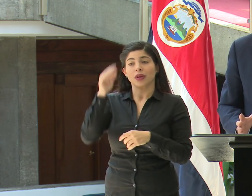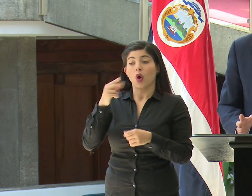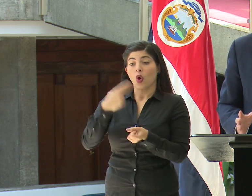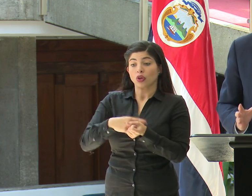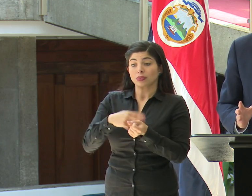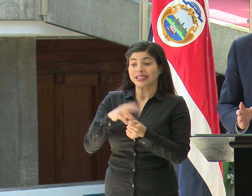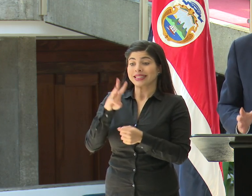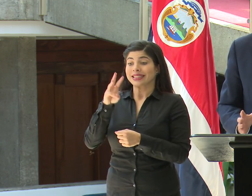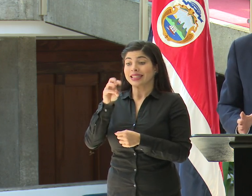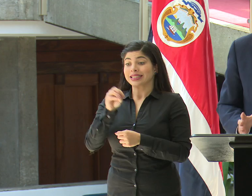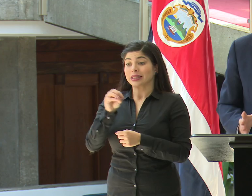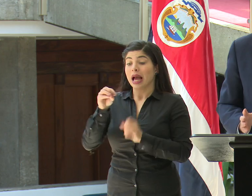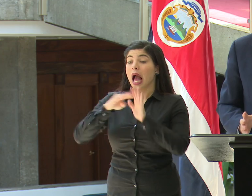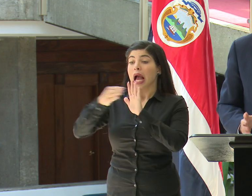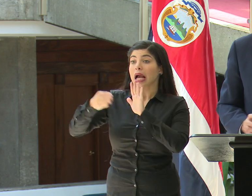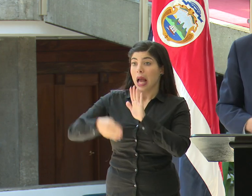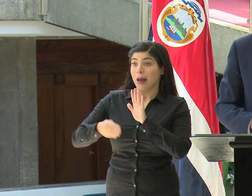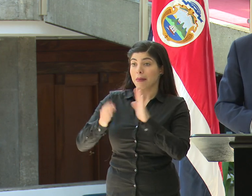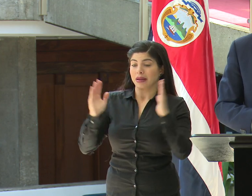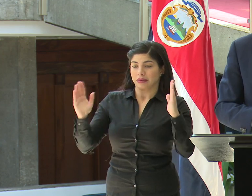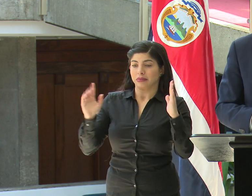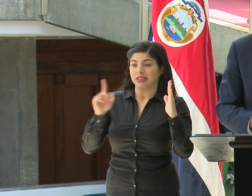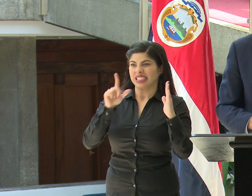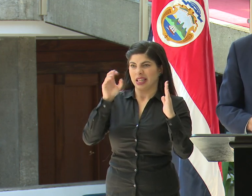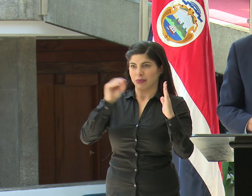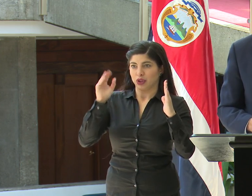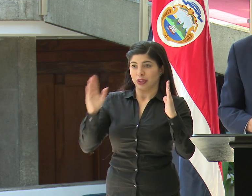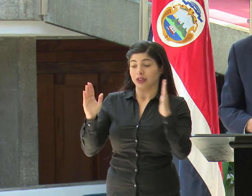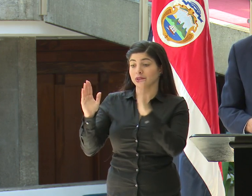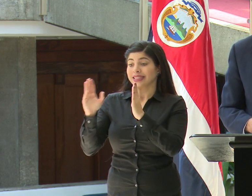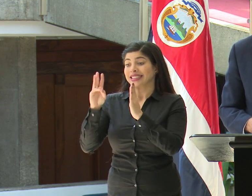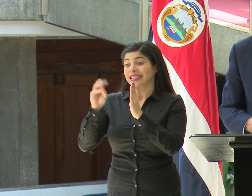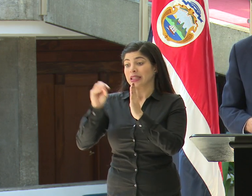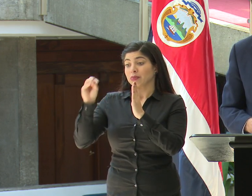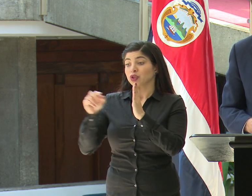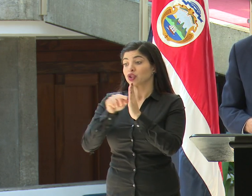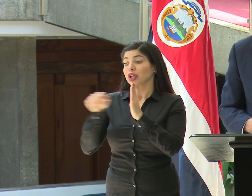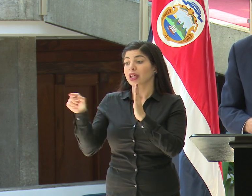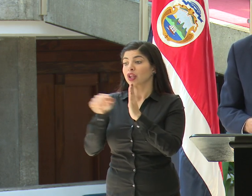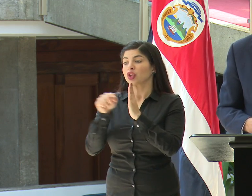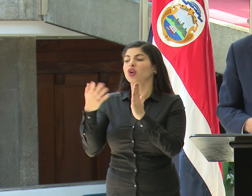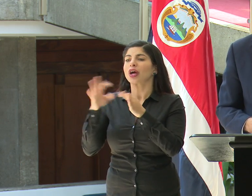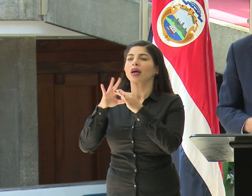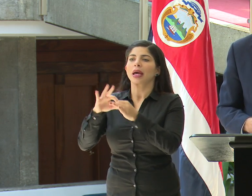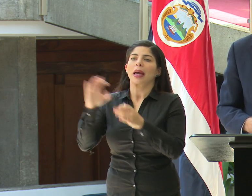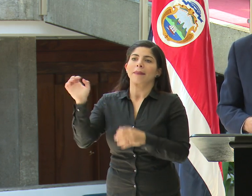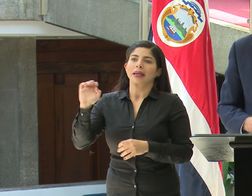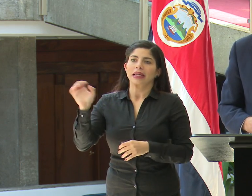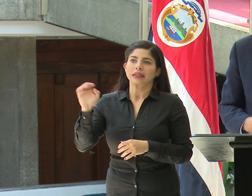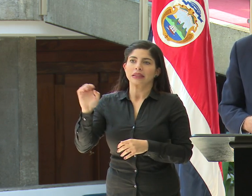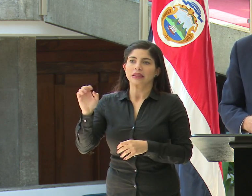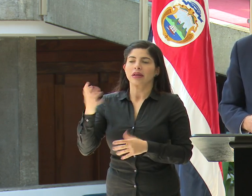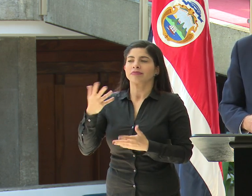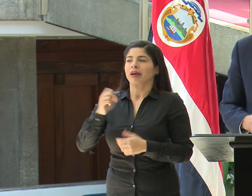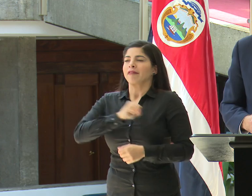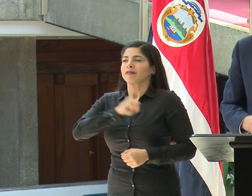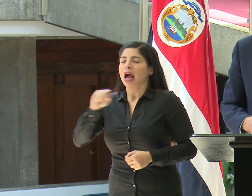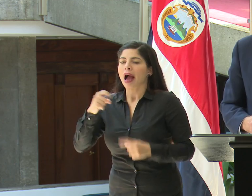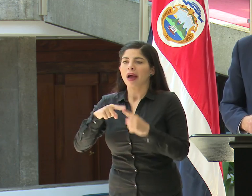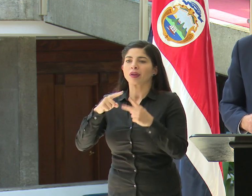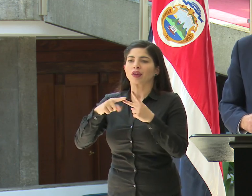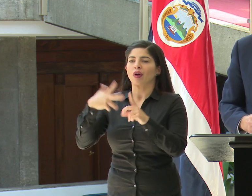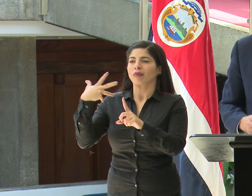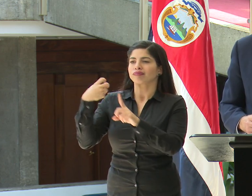% de las camas las ocupa una persona que entró por emergencias, un infarto, un